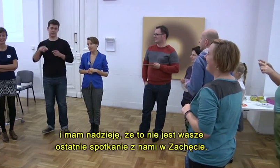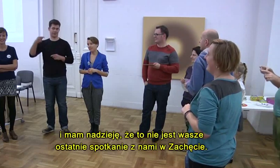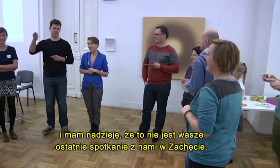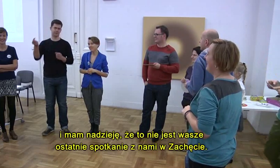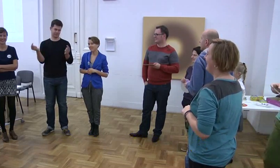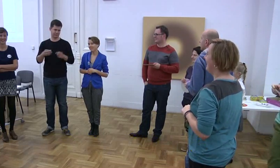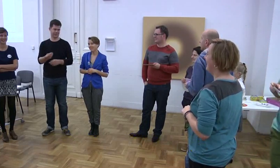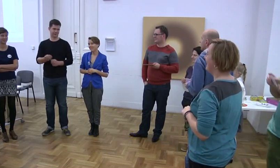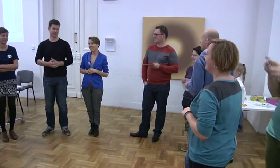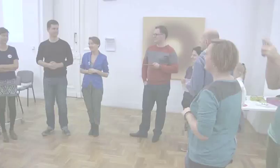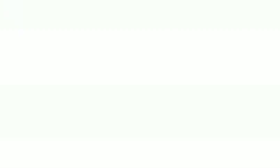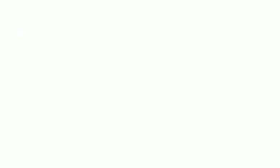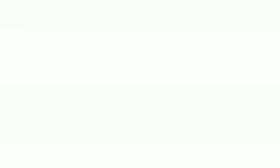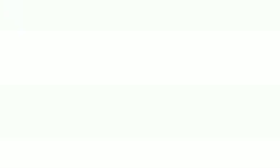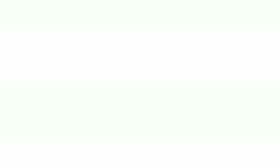Zachęcie.